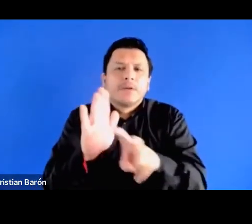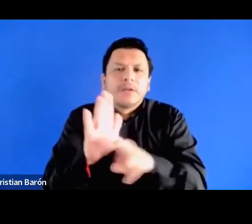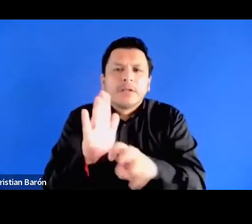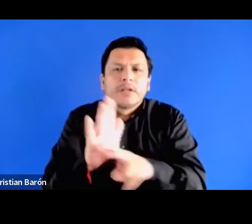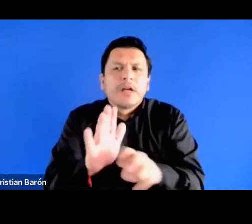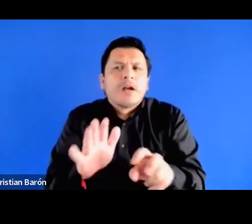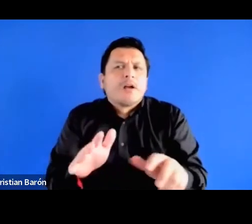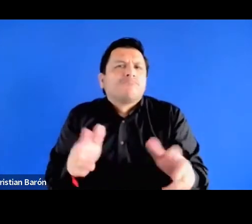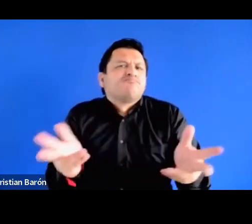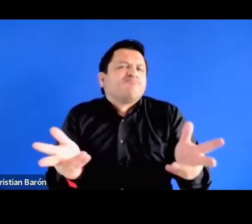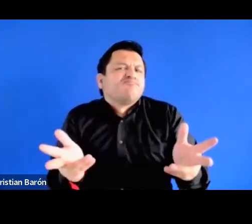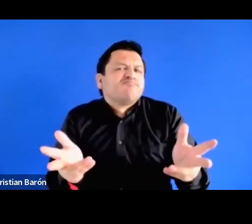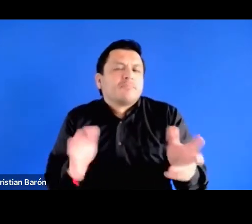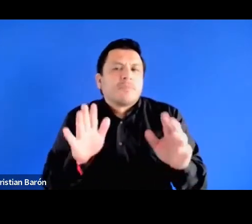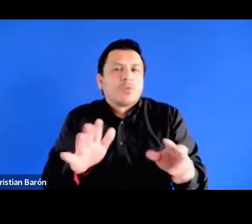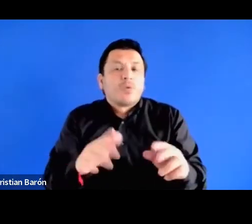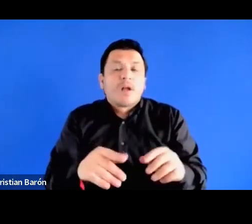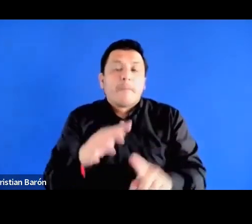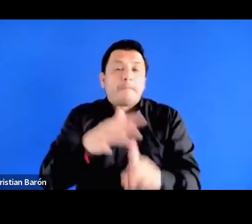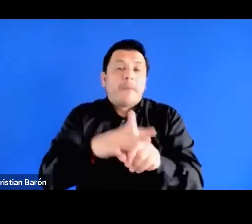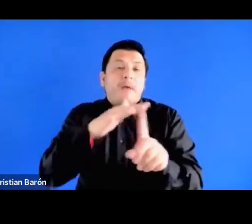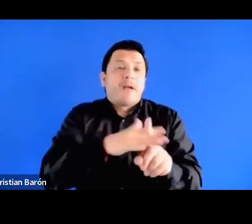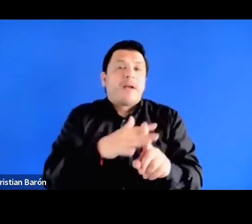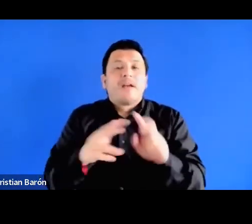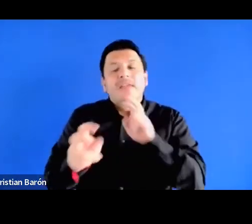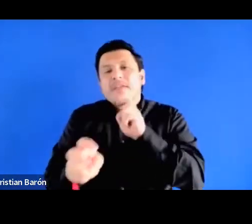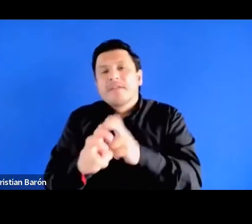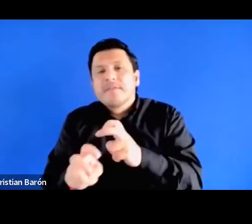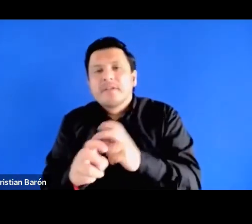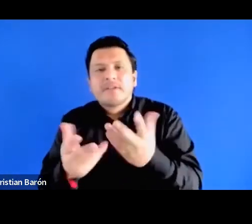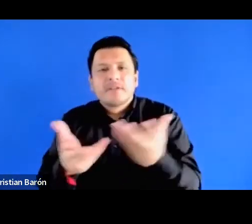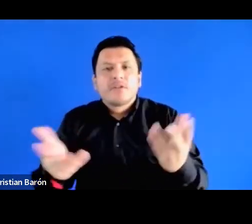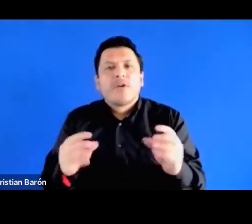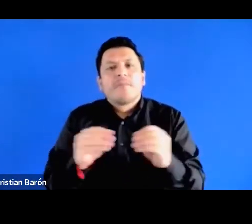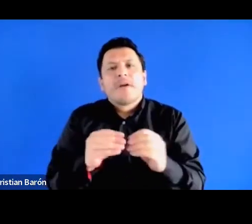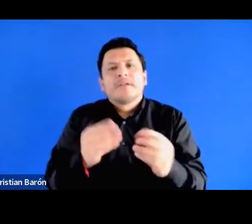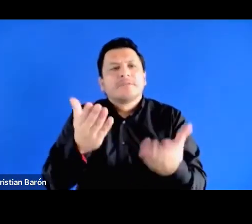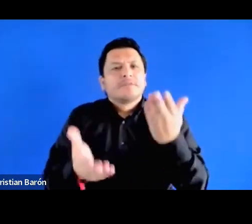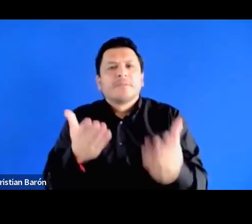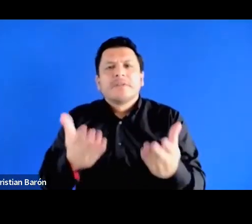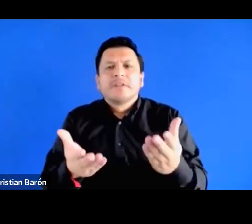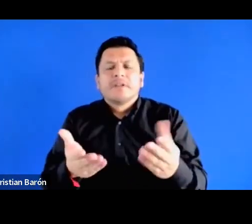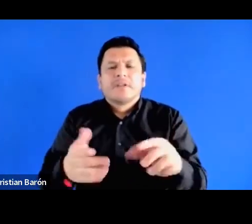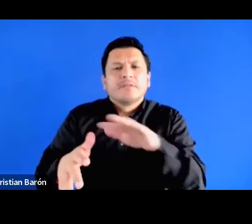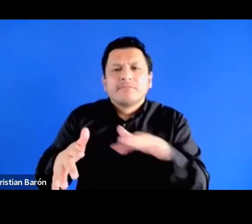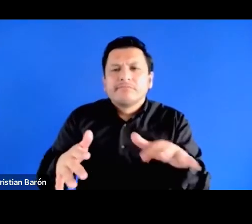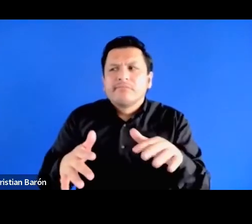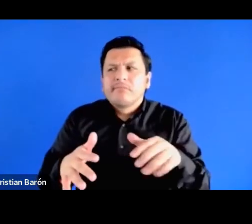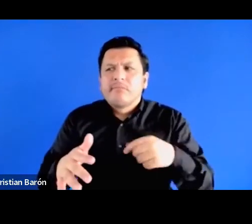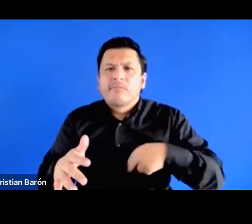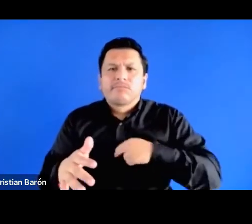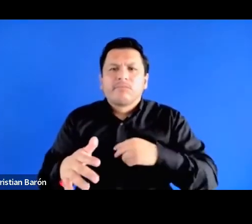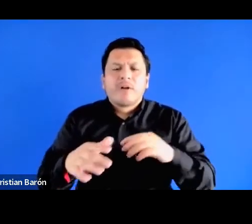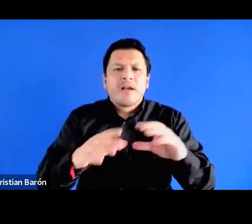cuáles dificultades o cuán difícil es tratar de las clases medias